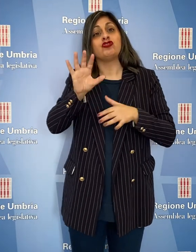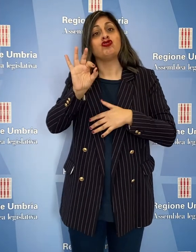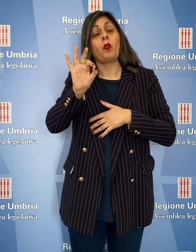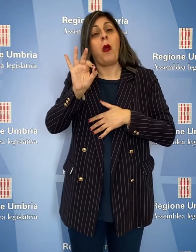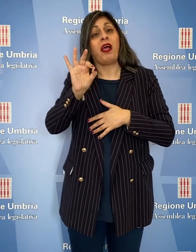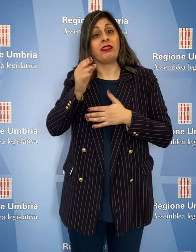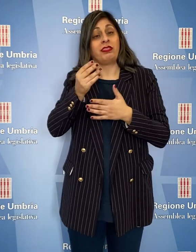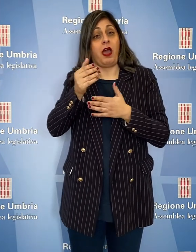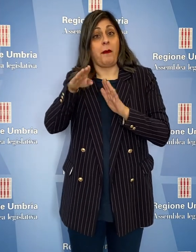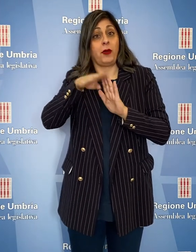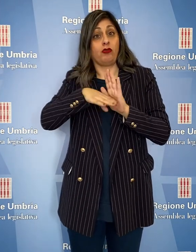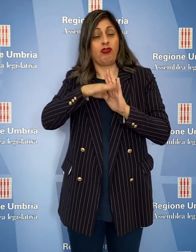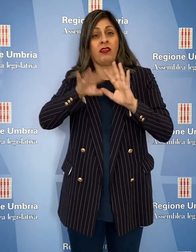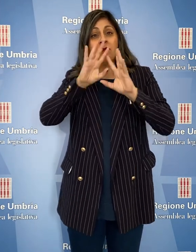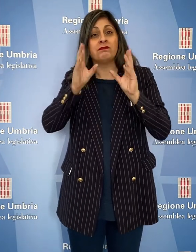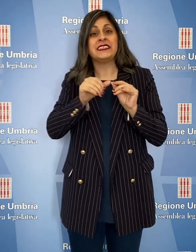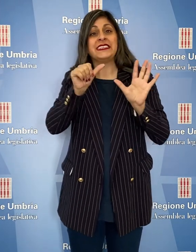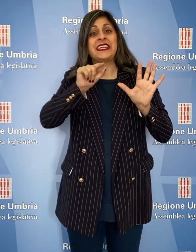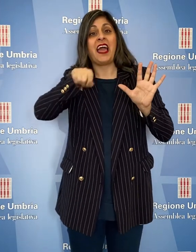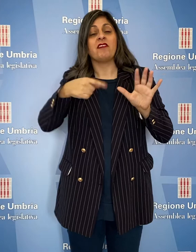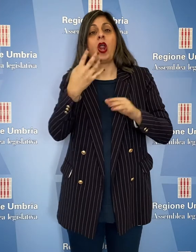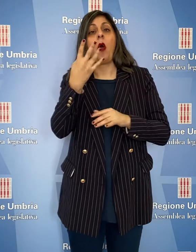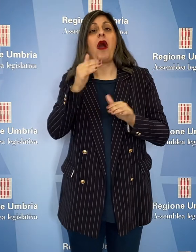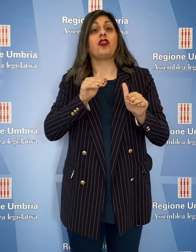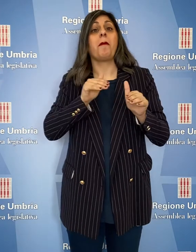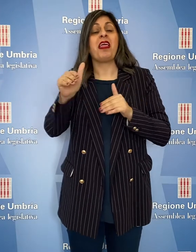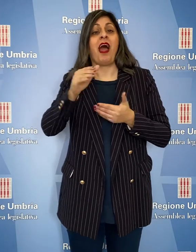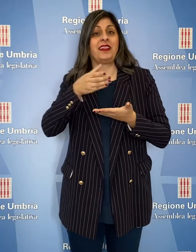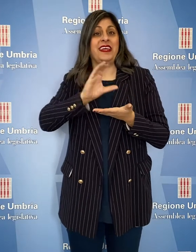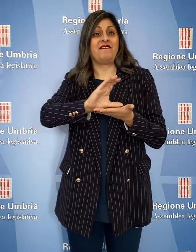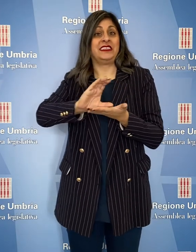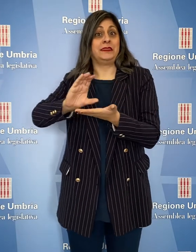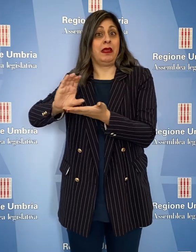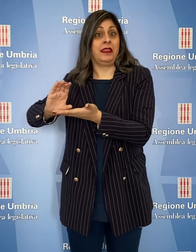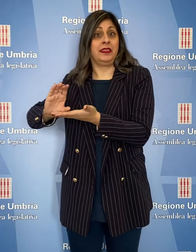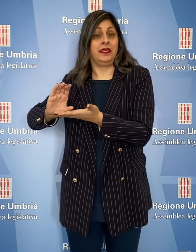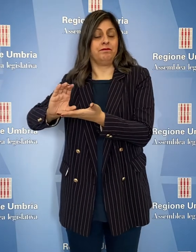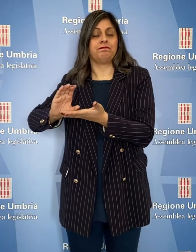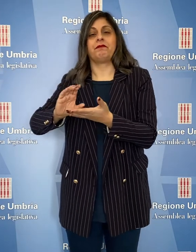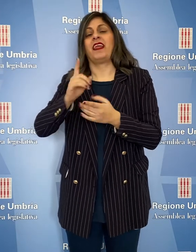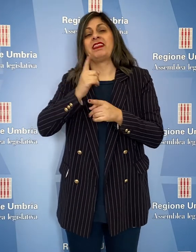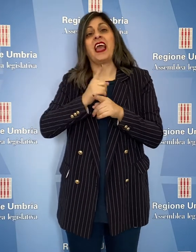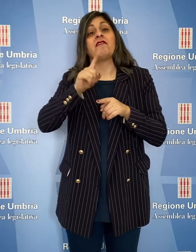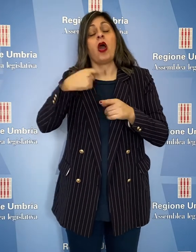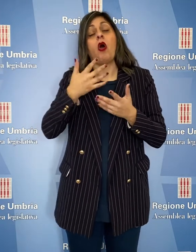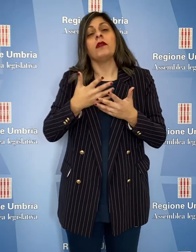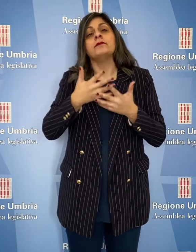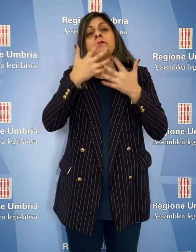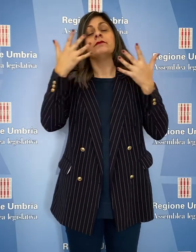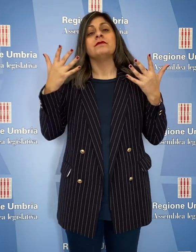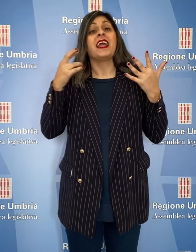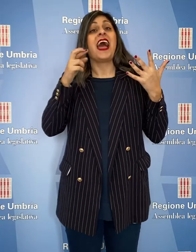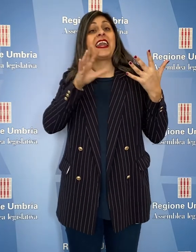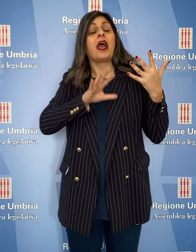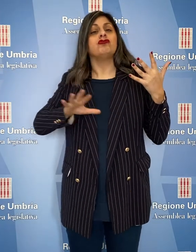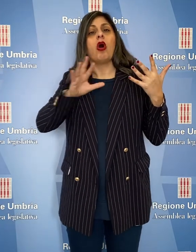6,4 miliardi di investimenti. Resta da chiarire il ruolo che le regioni debbono